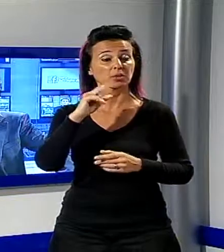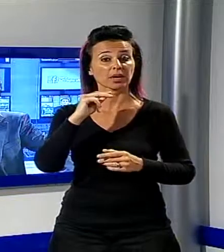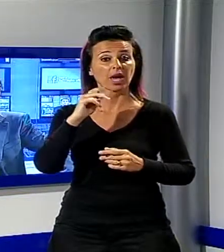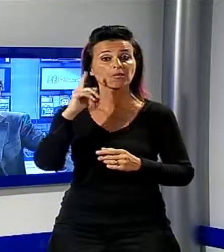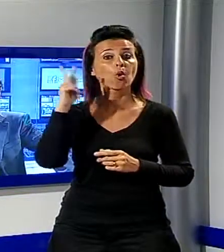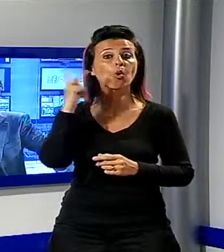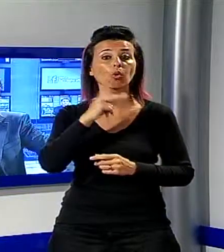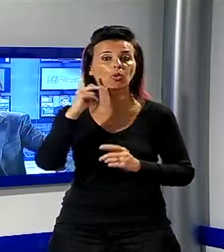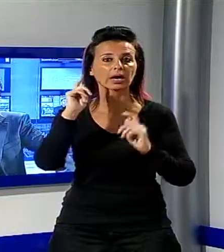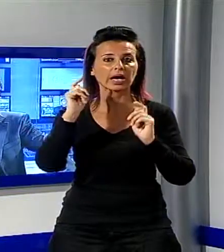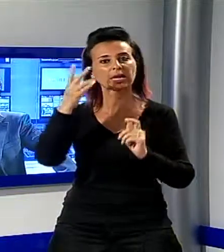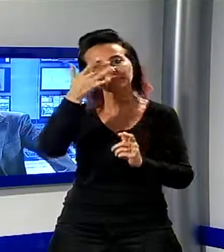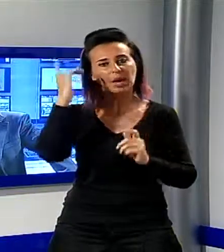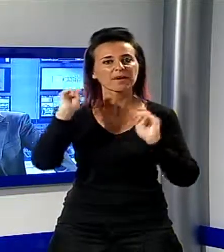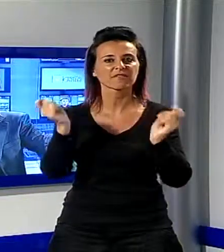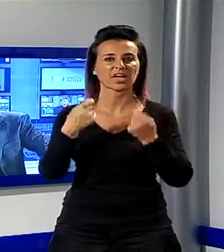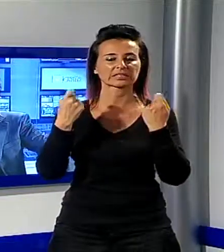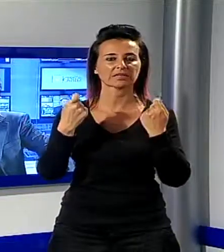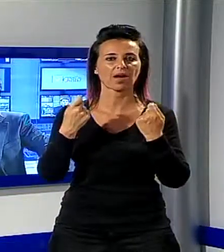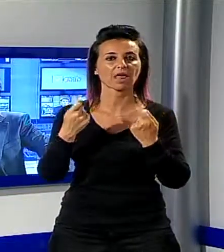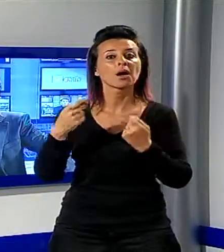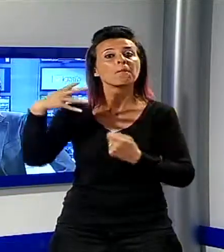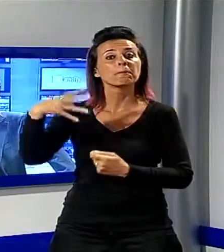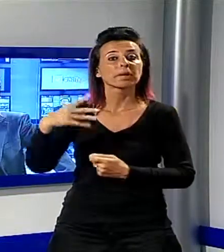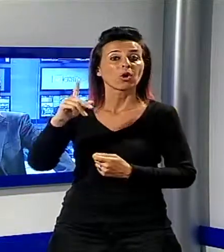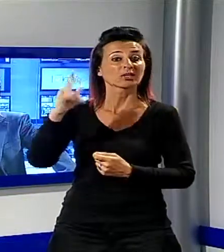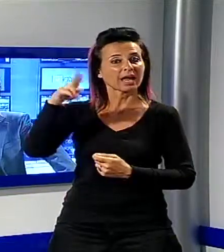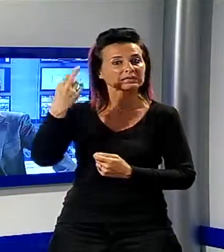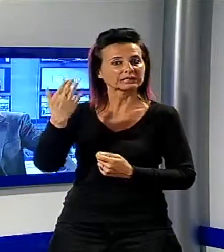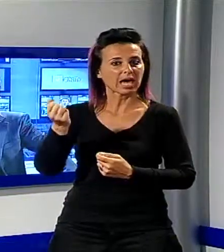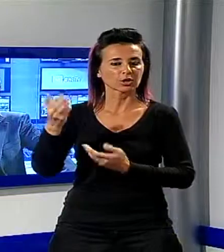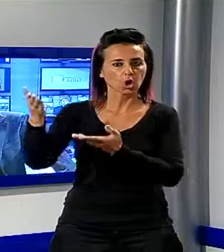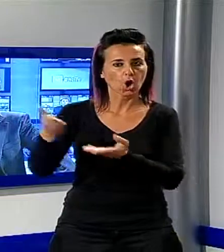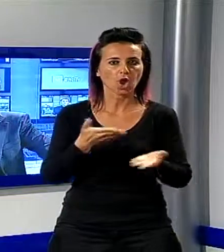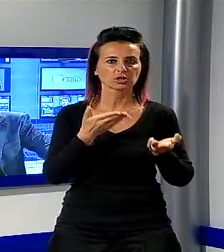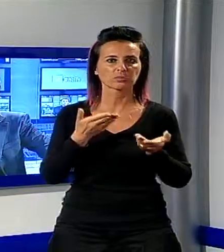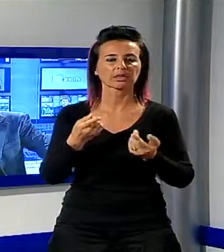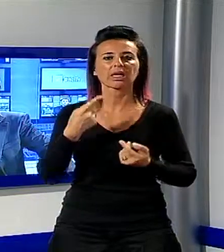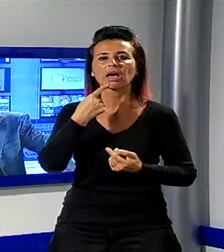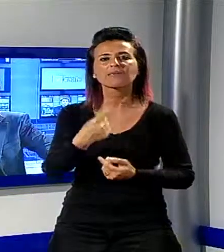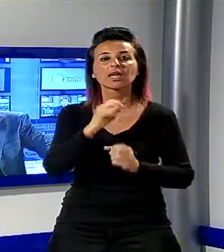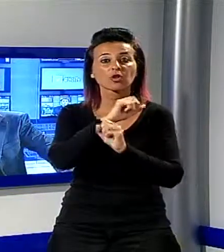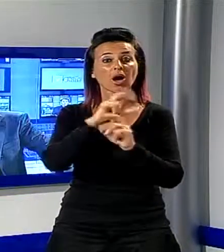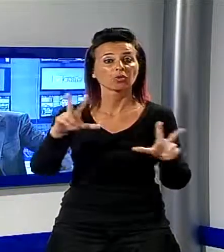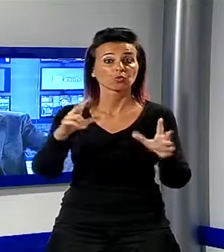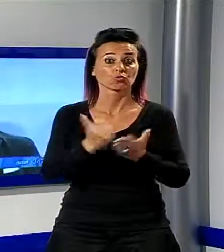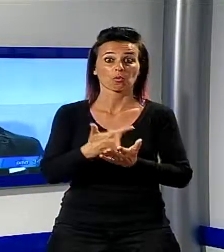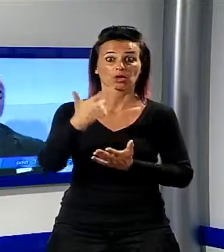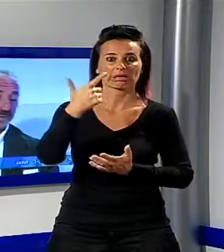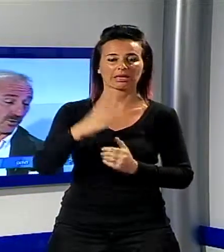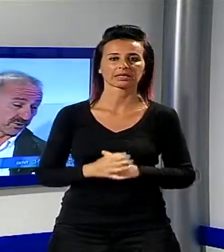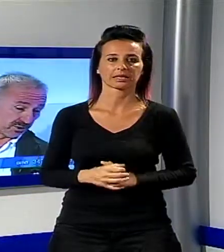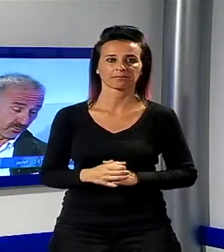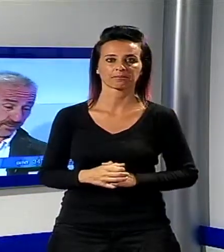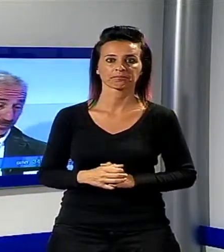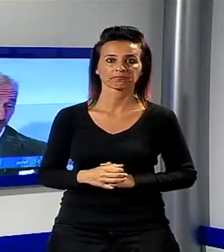'Alessandro, ospite nei nostri studi per l'ultima puntata stagionale di Buongiorno con noi, ha fatto un annuncio importante. Io